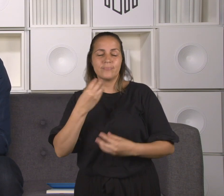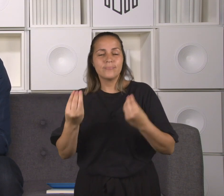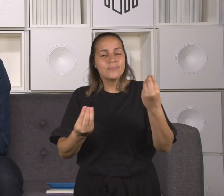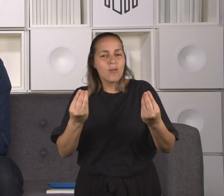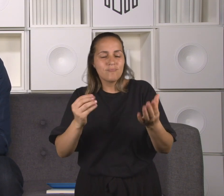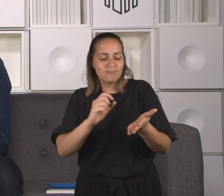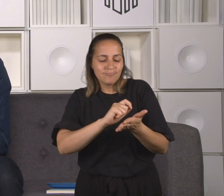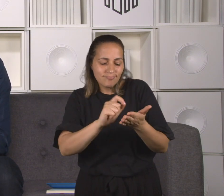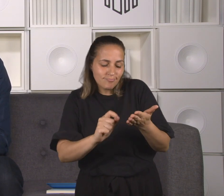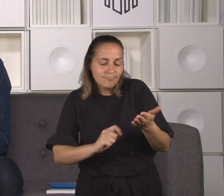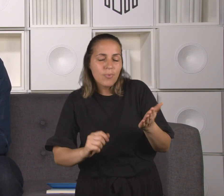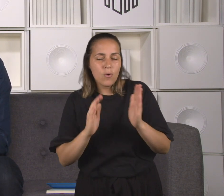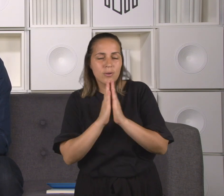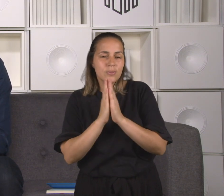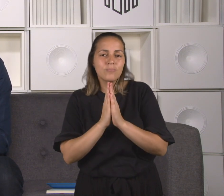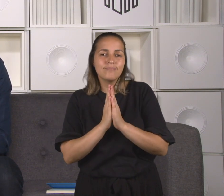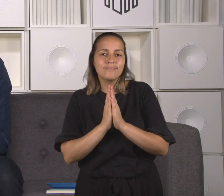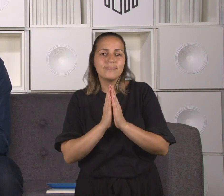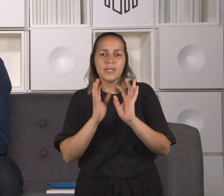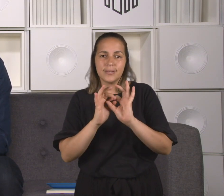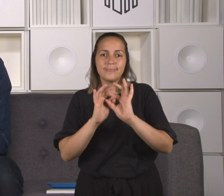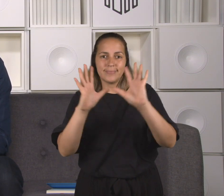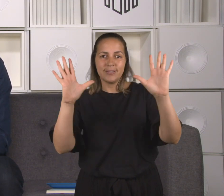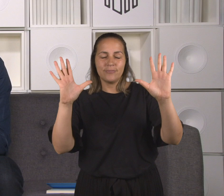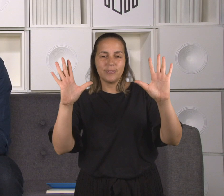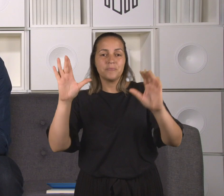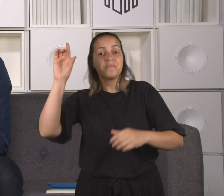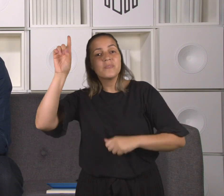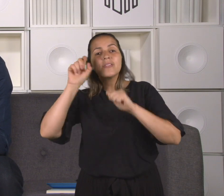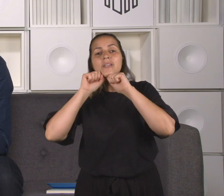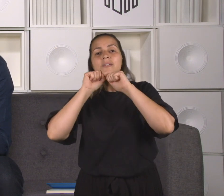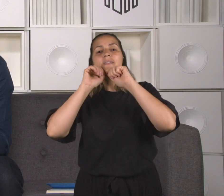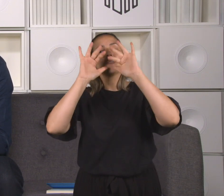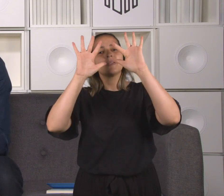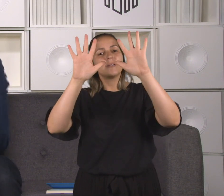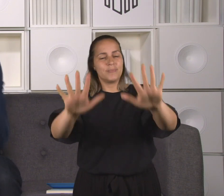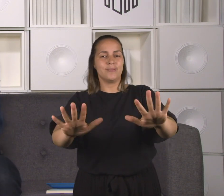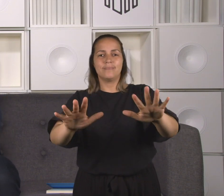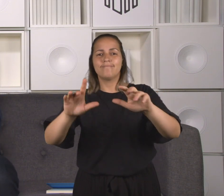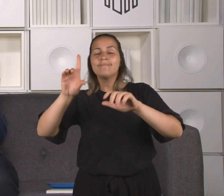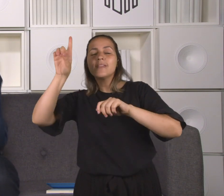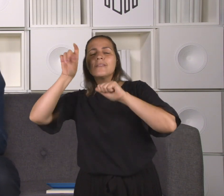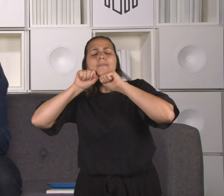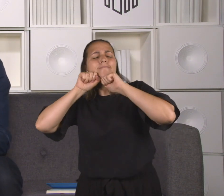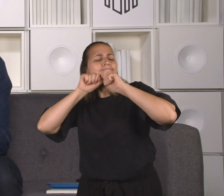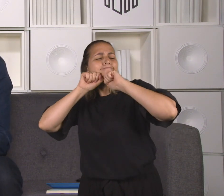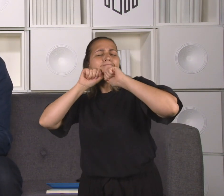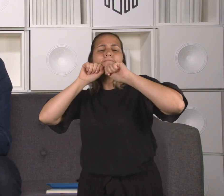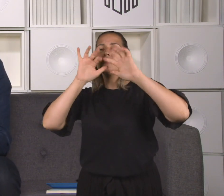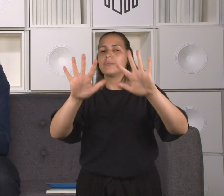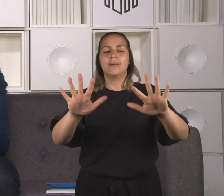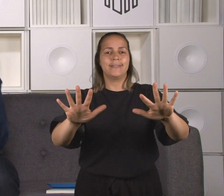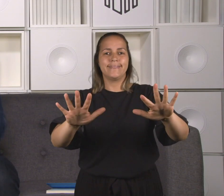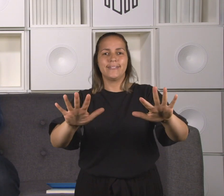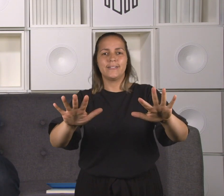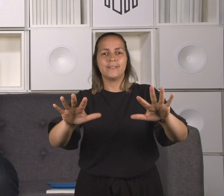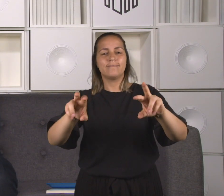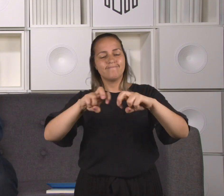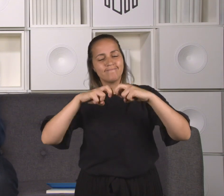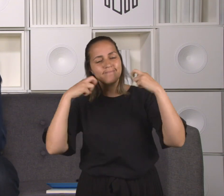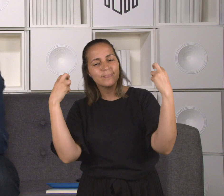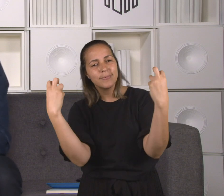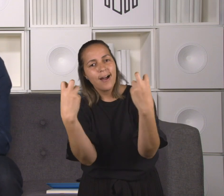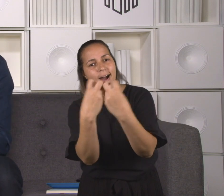da obra redentora de Jesus. Deus abençoe muito a sua roda de conversa, Deus abençoe a sua